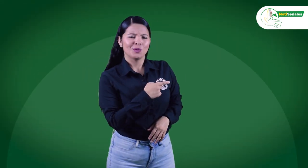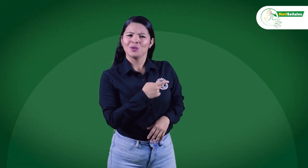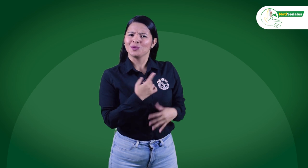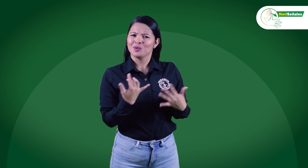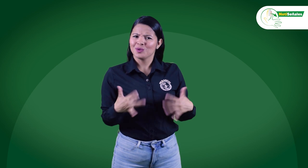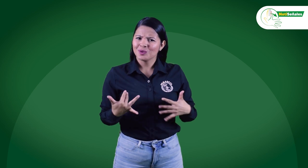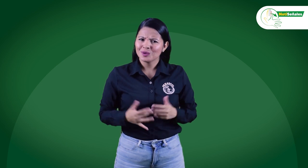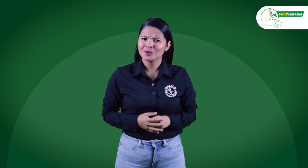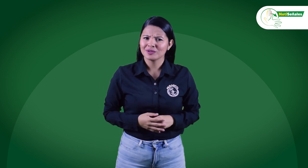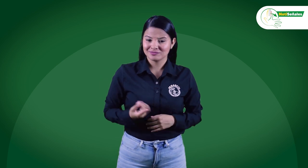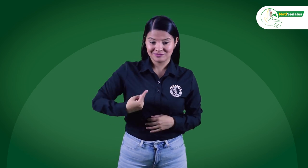¿Vieron?